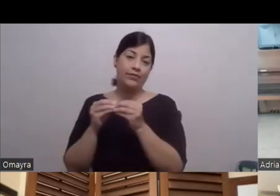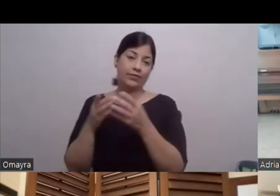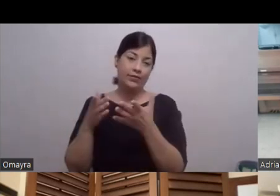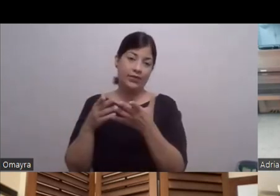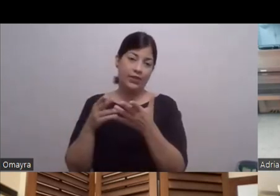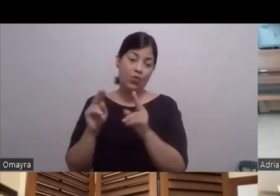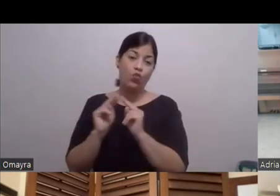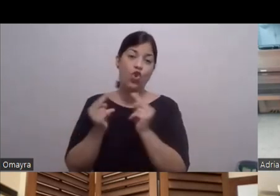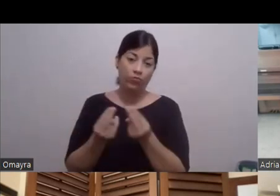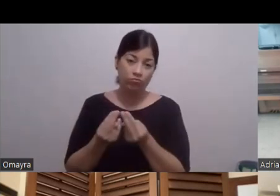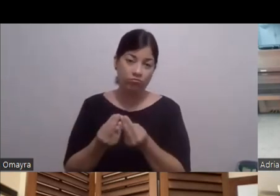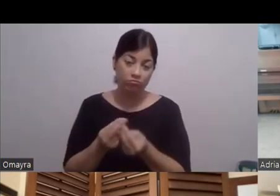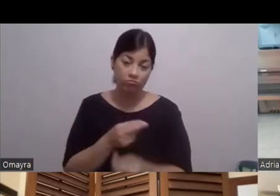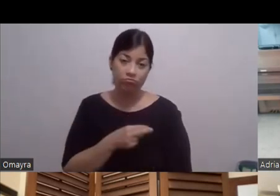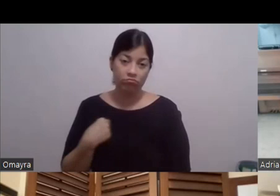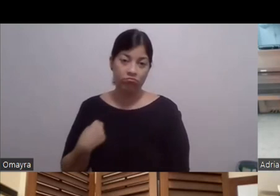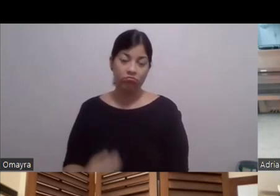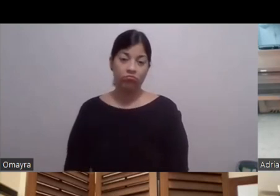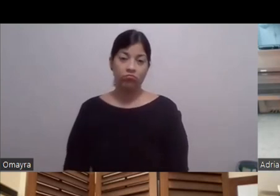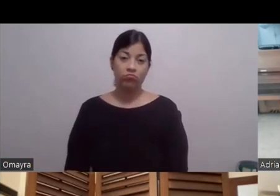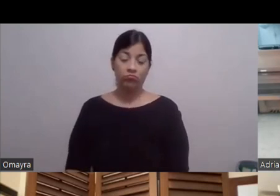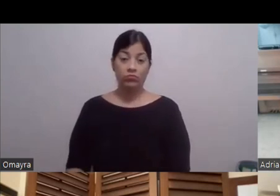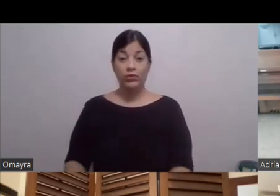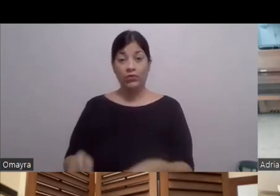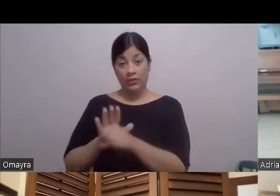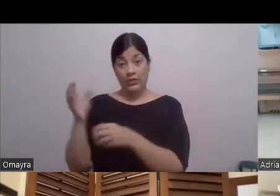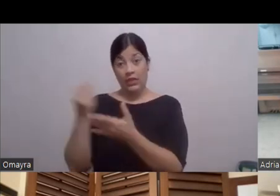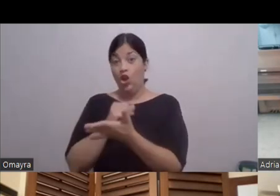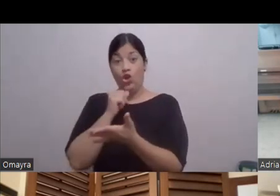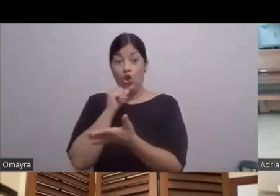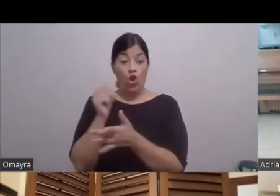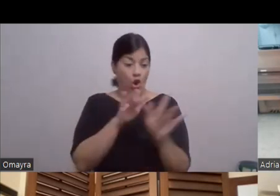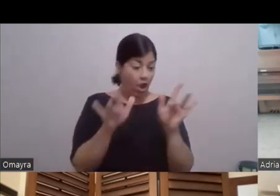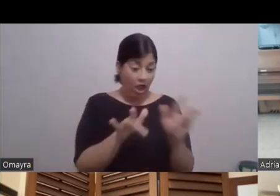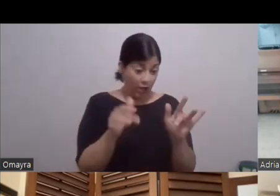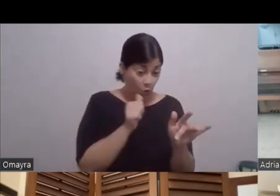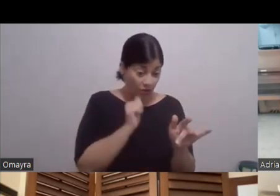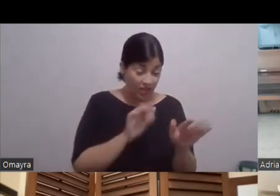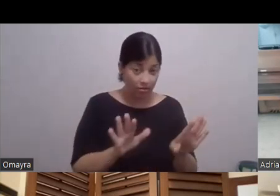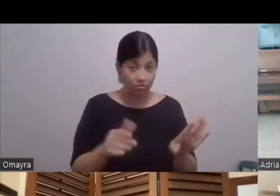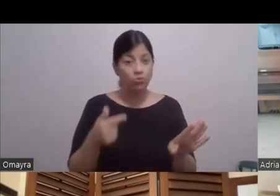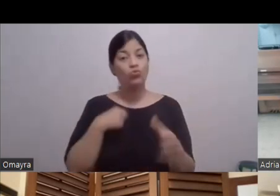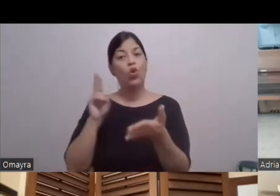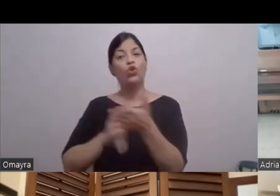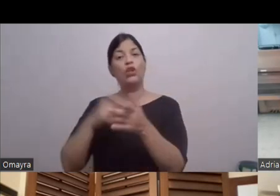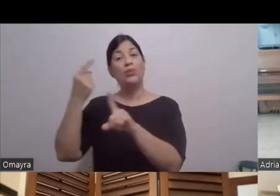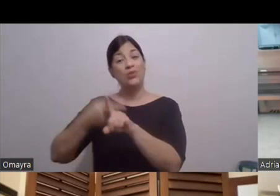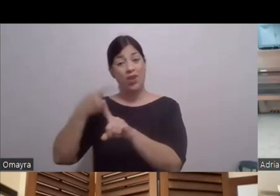Entonces Es bastante dinero Y no grabo todos los días Entonces cuando yo Cuando yo hago un contrato por mes Casi siempre Yo trabajo